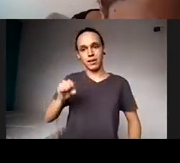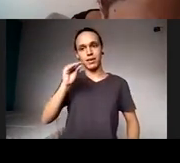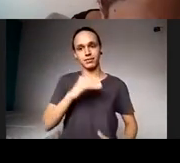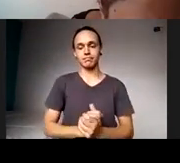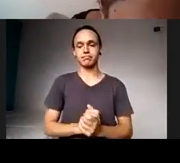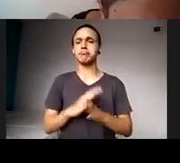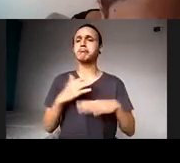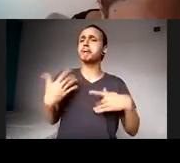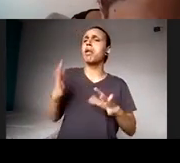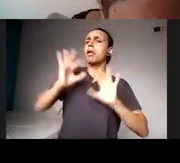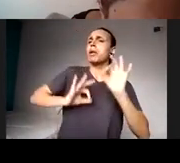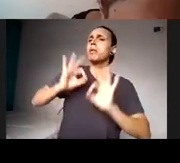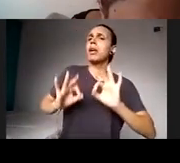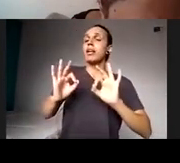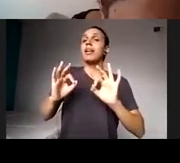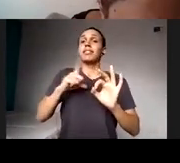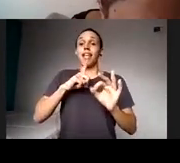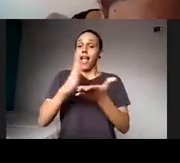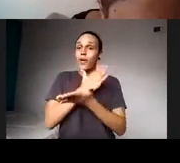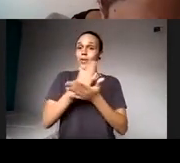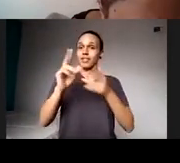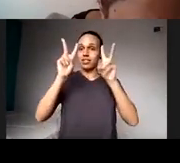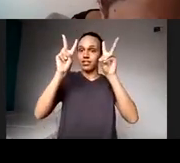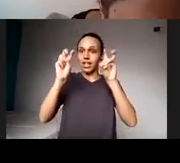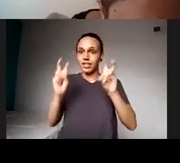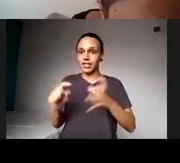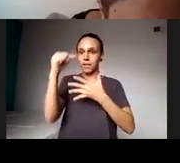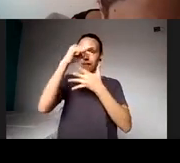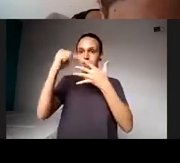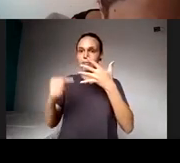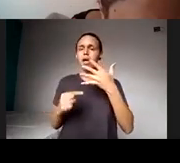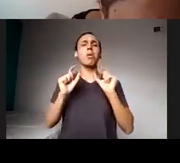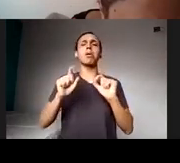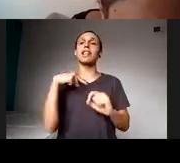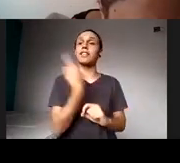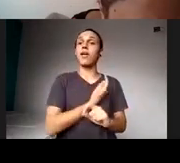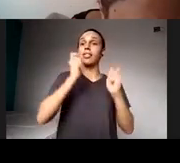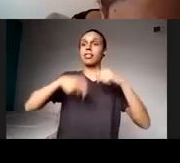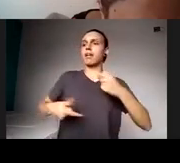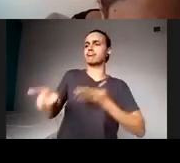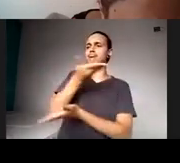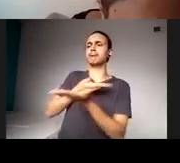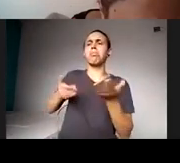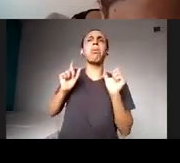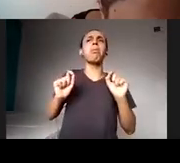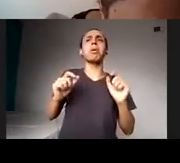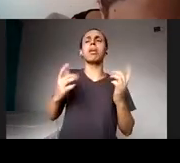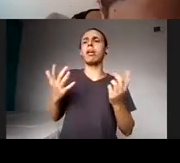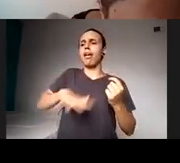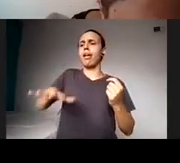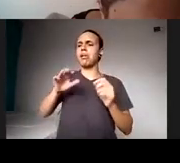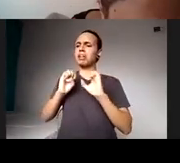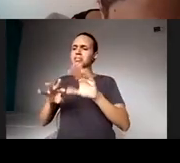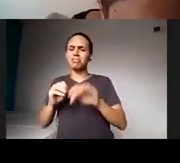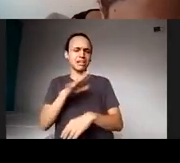preparei alguns tópicos para a gente discutir essa relação da acessibilidade e educação,